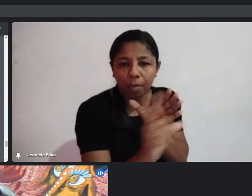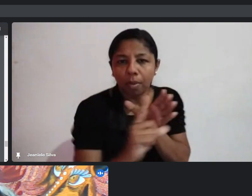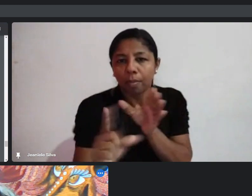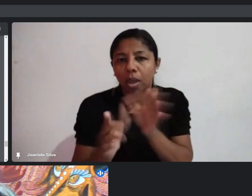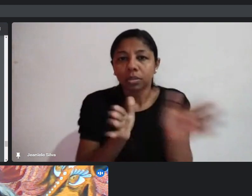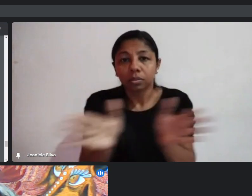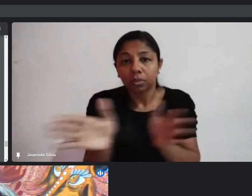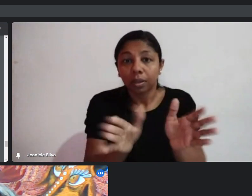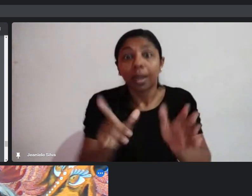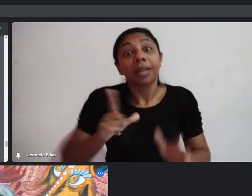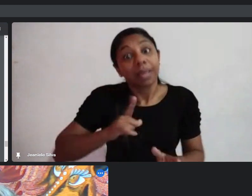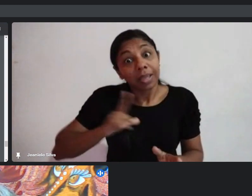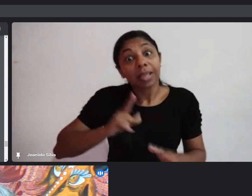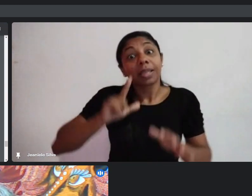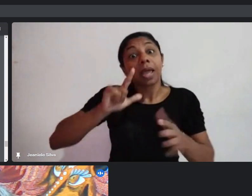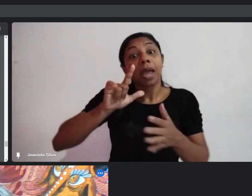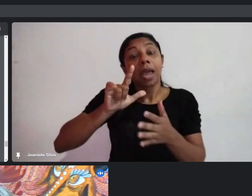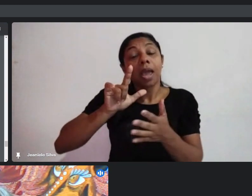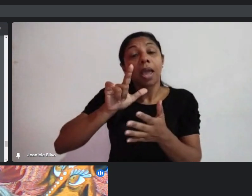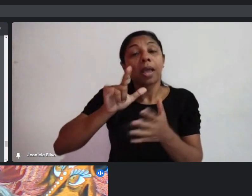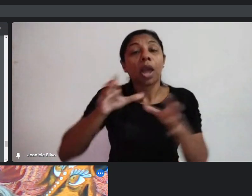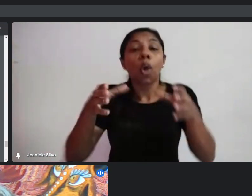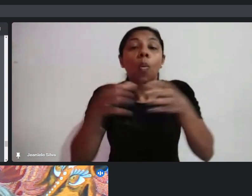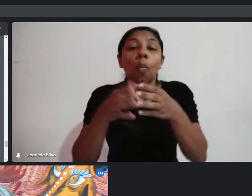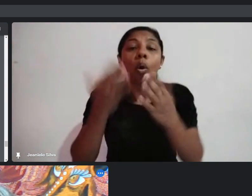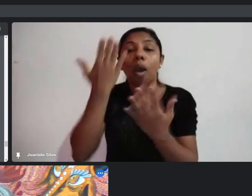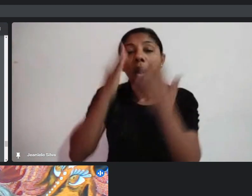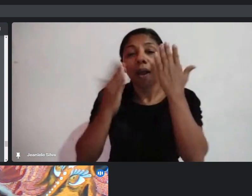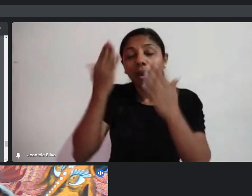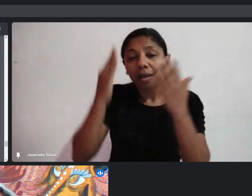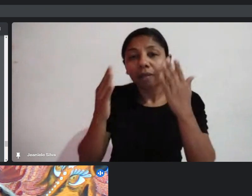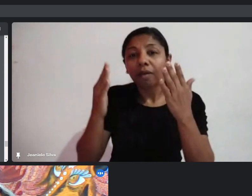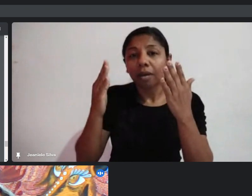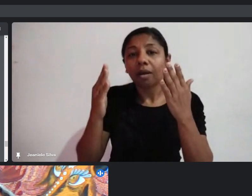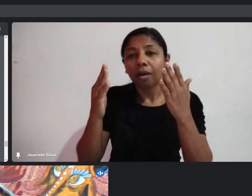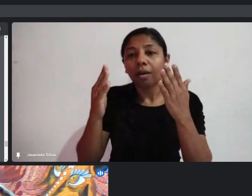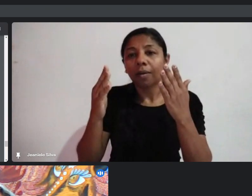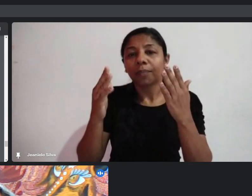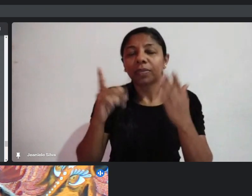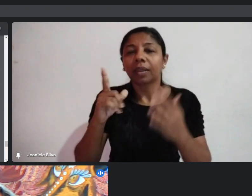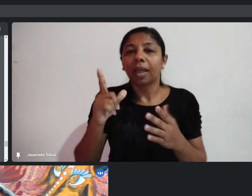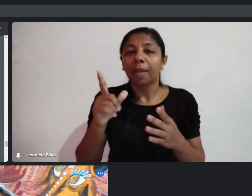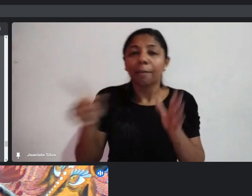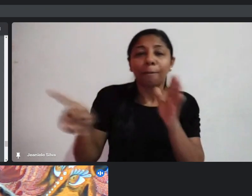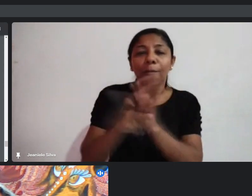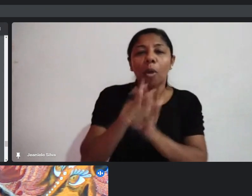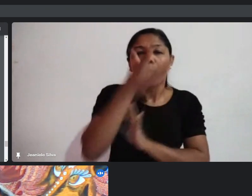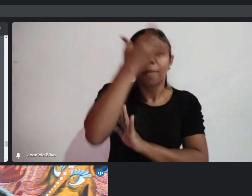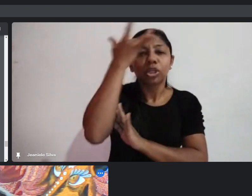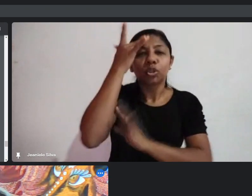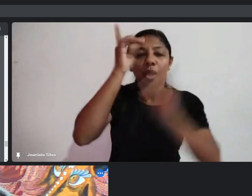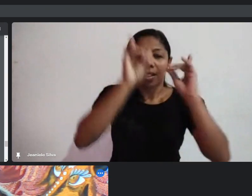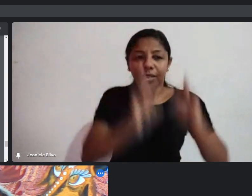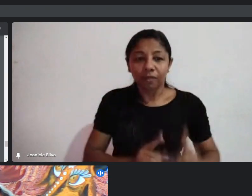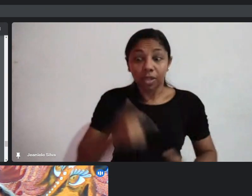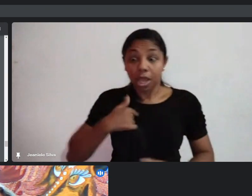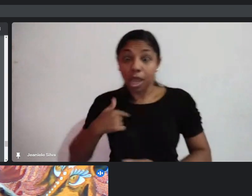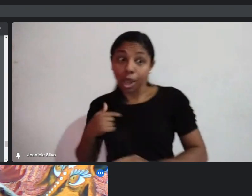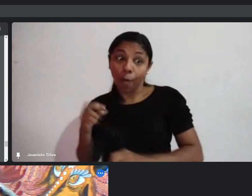Inclusive, existem blocos de carnaval no país que são para pessoas com deficiência. Eu mesma participei em Recife,